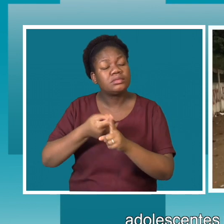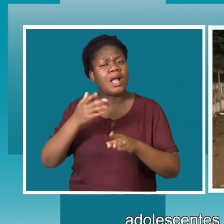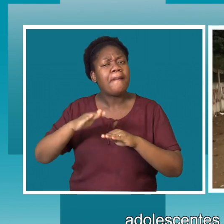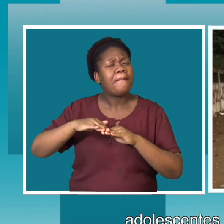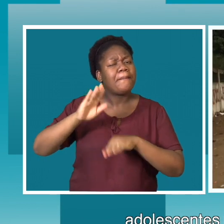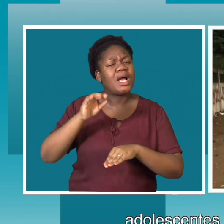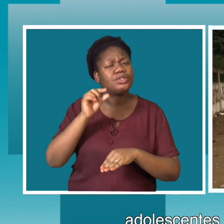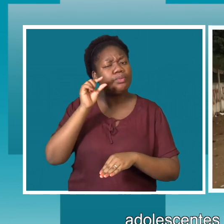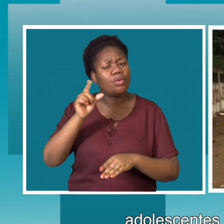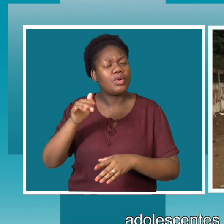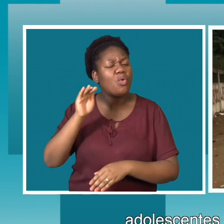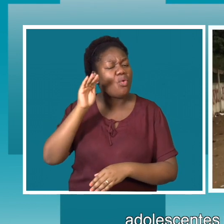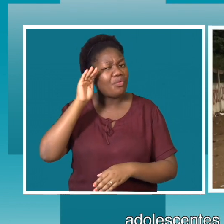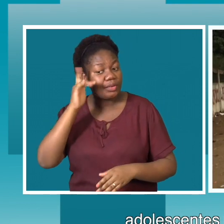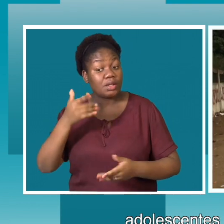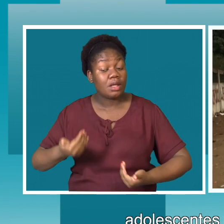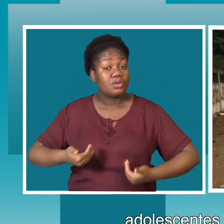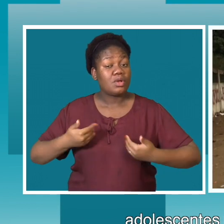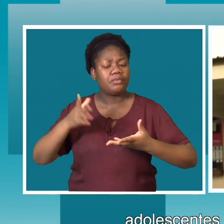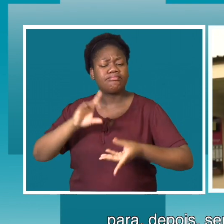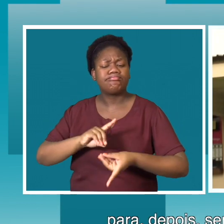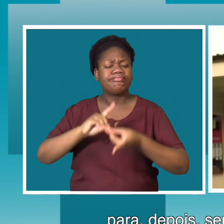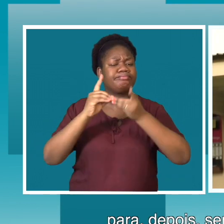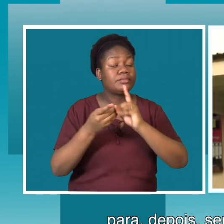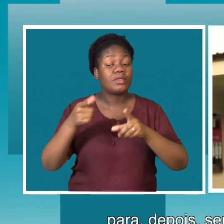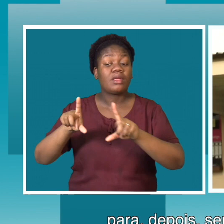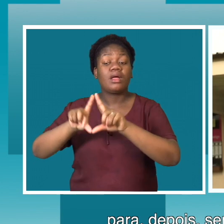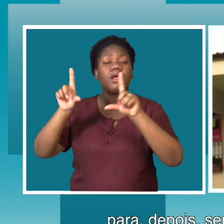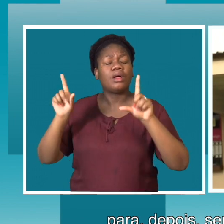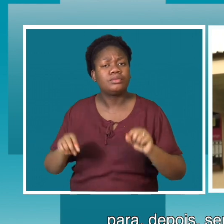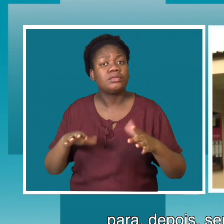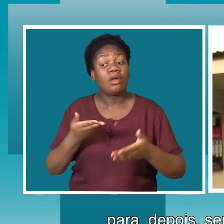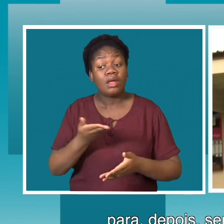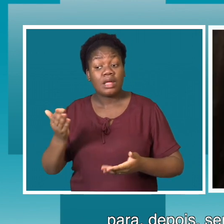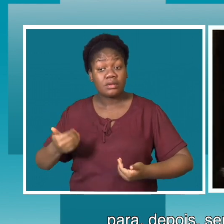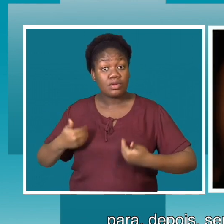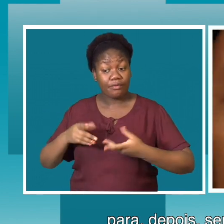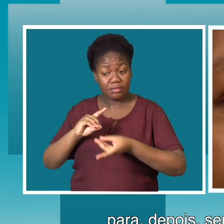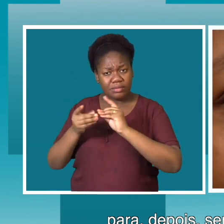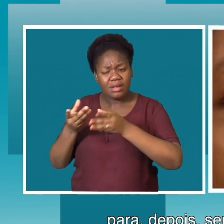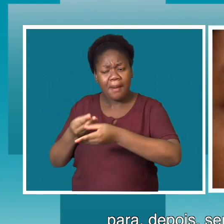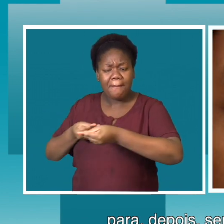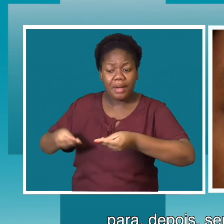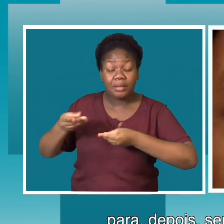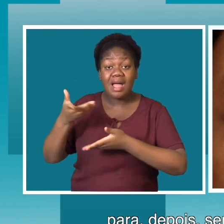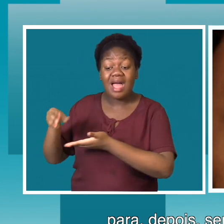mais ousados procurem informações sobre este assunto para depois serem partilhadas com outros adolescentes e jovens pouco